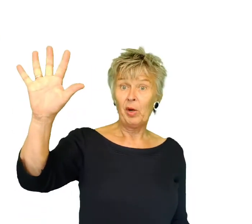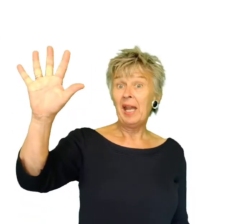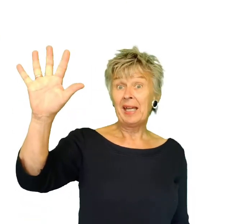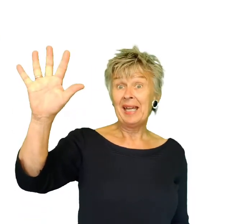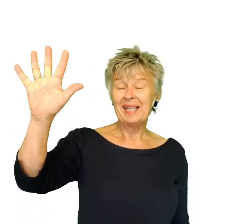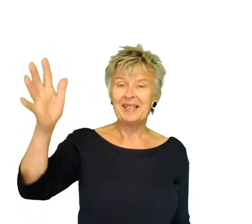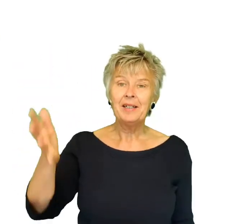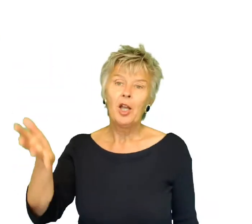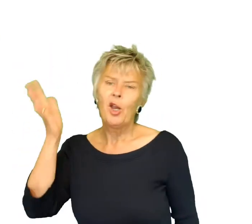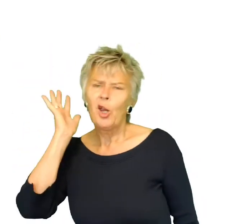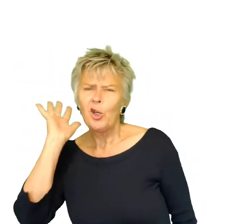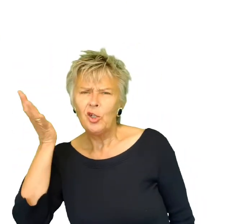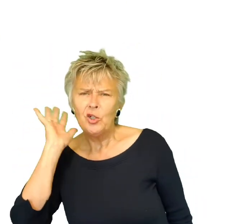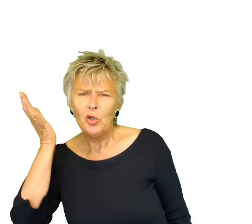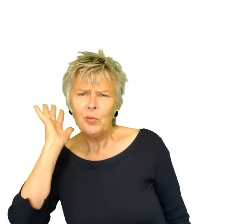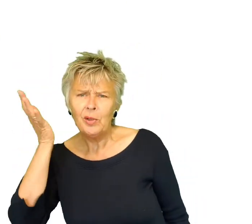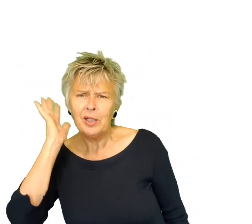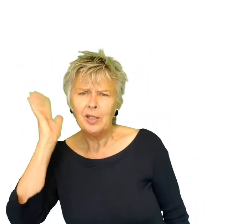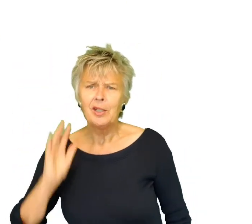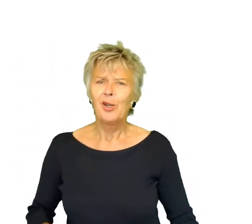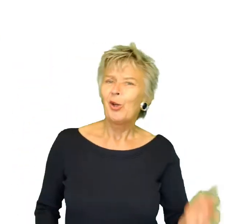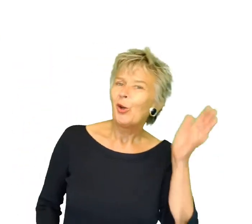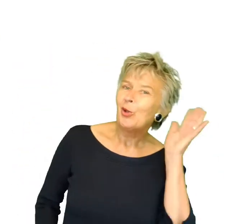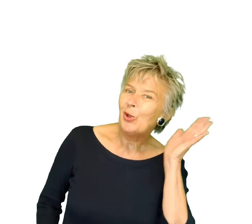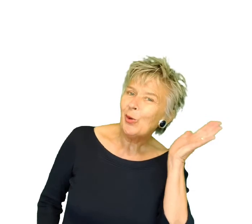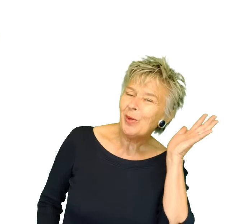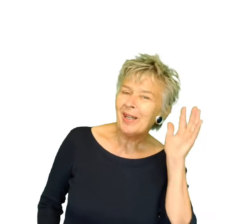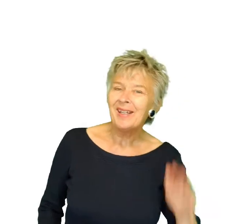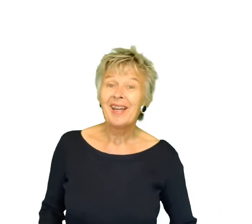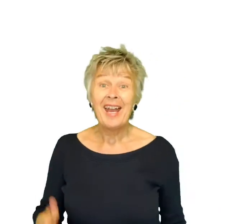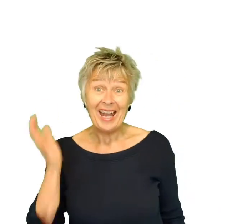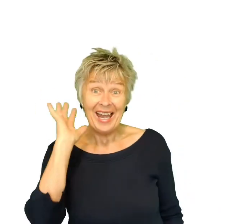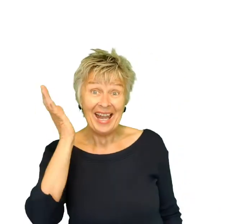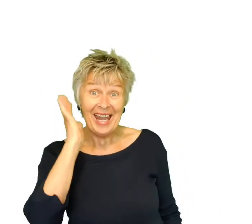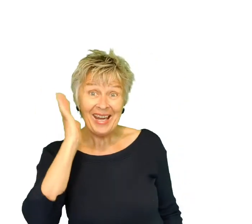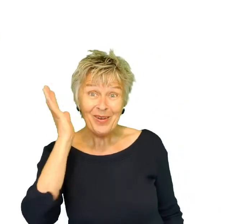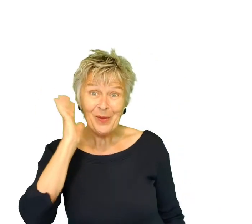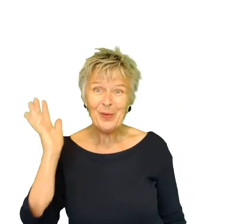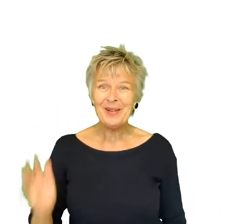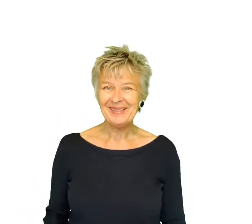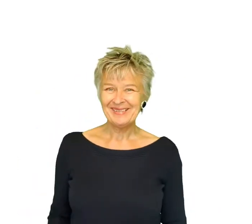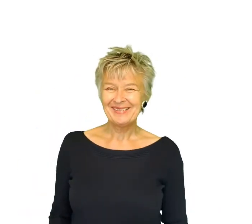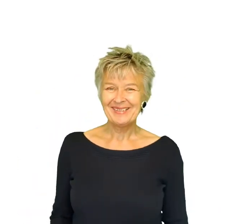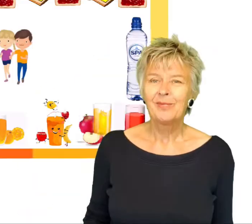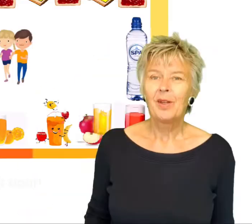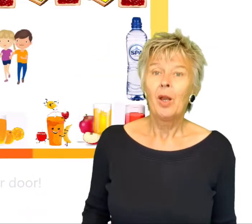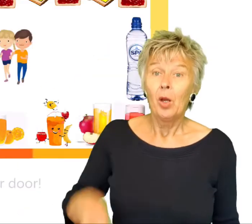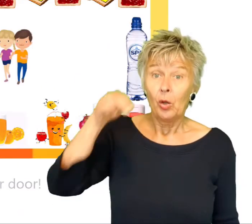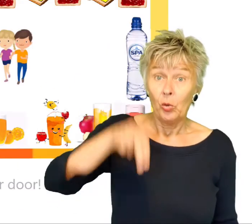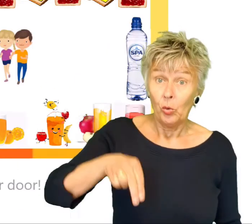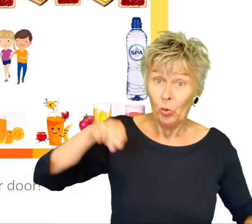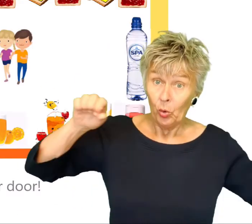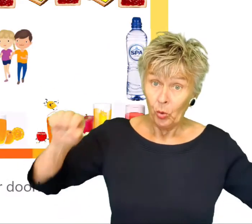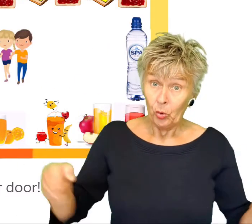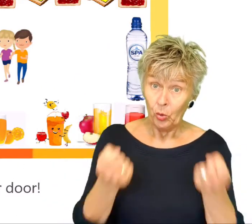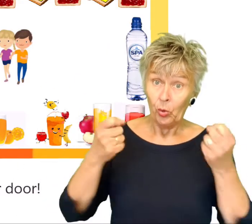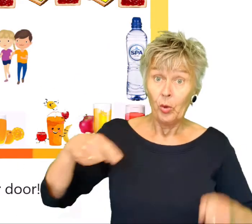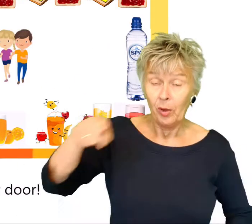lekker, lekker, hè. Yummy, yummy, lekker hoor. Nu kunnen